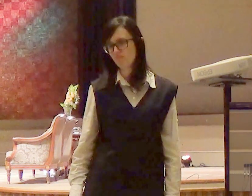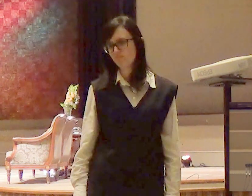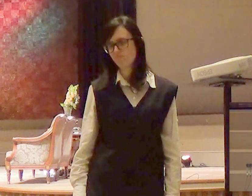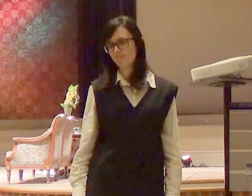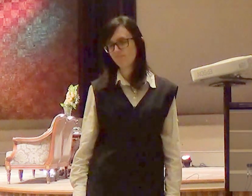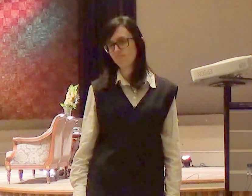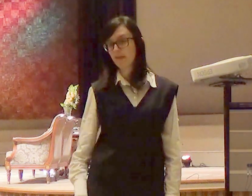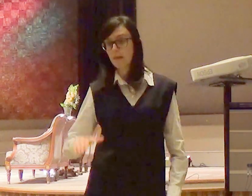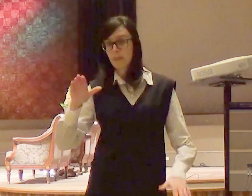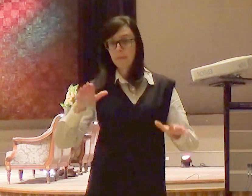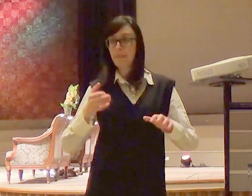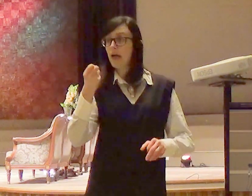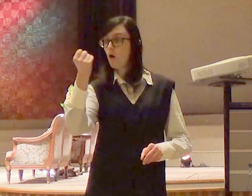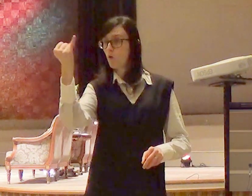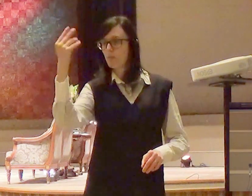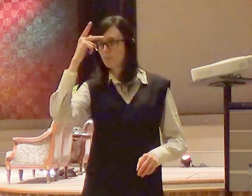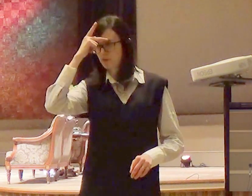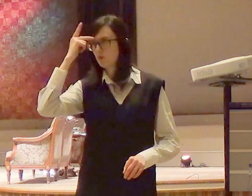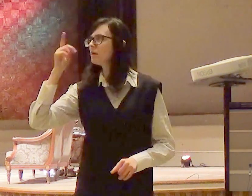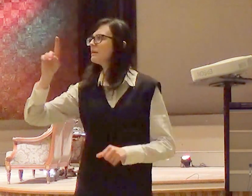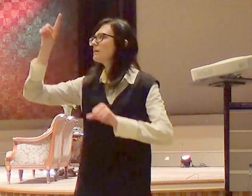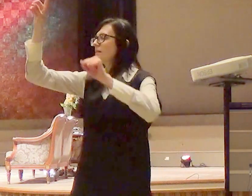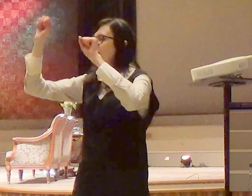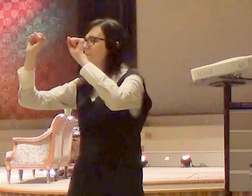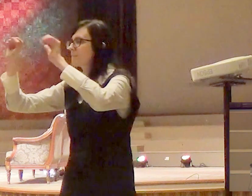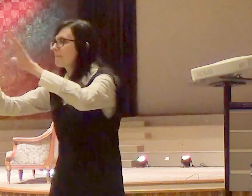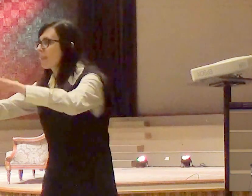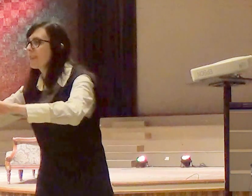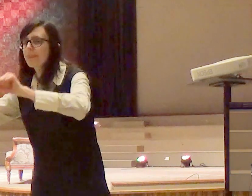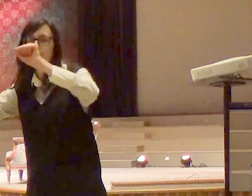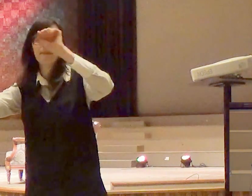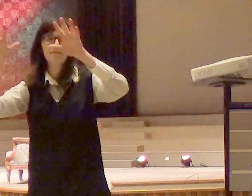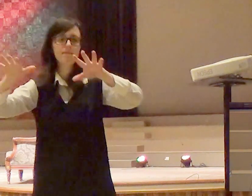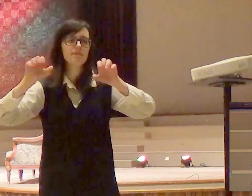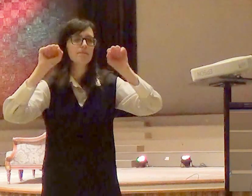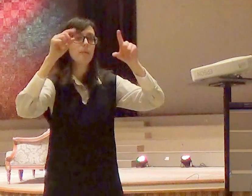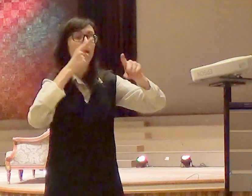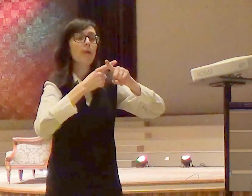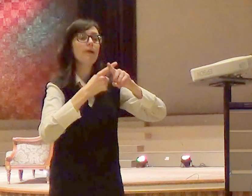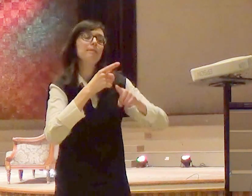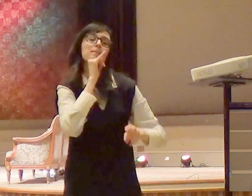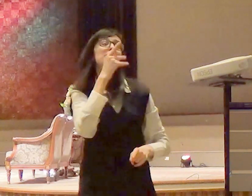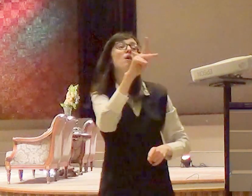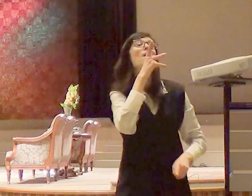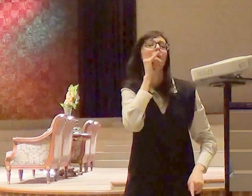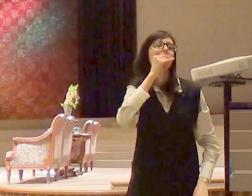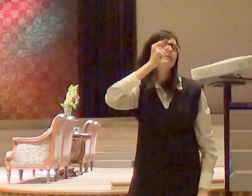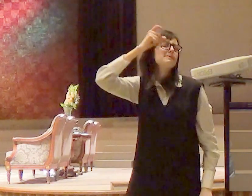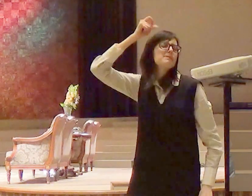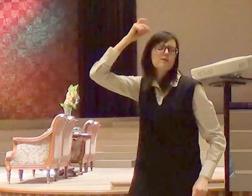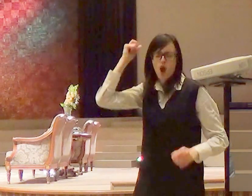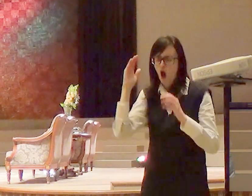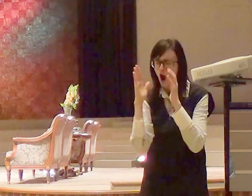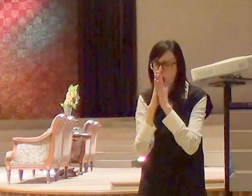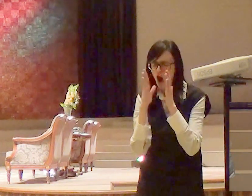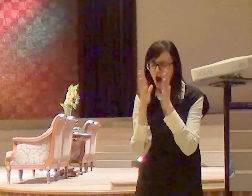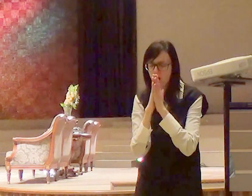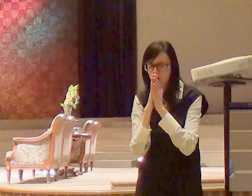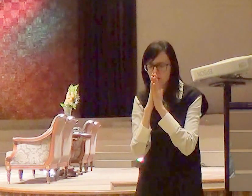sendo abençoadas por algumas orações antigas porque a Bíblia diz que a oração que